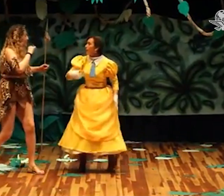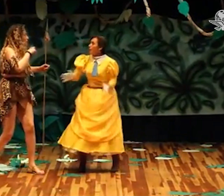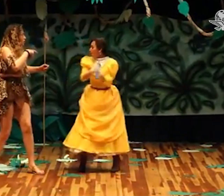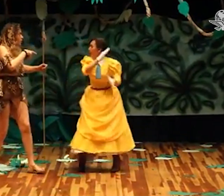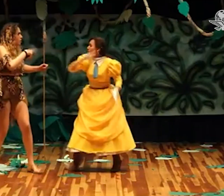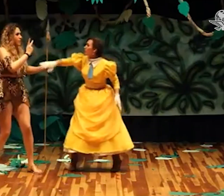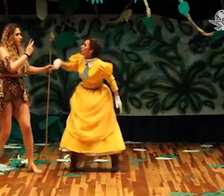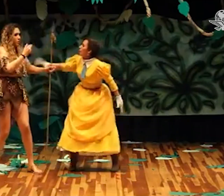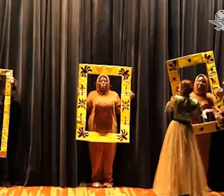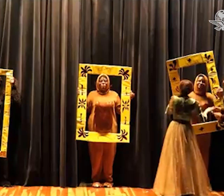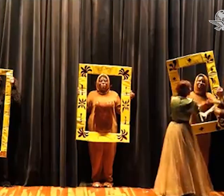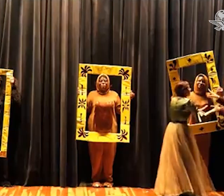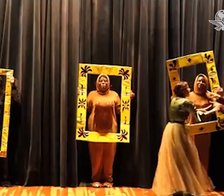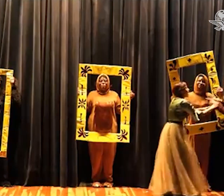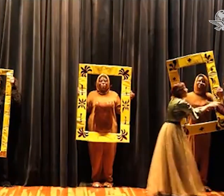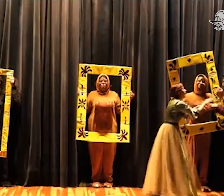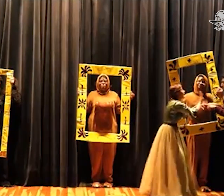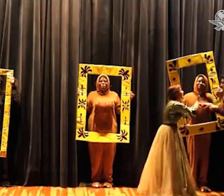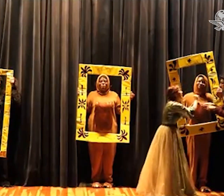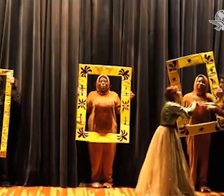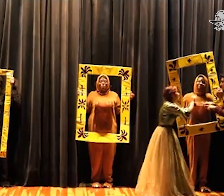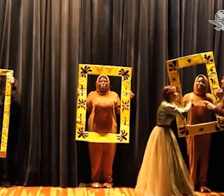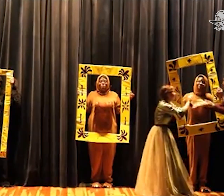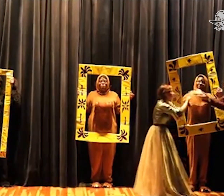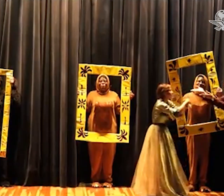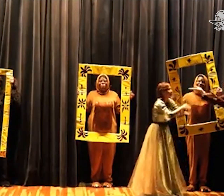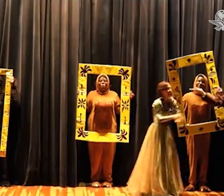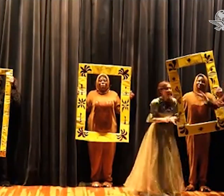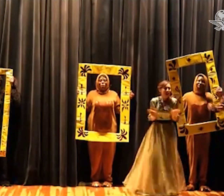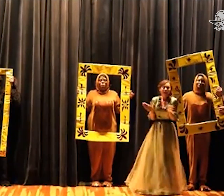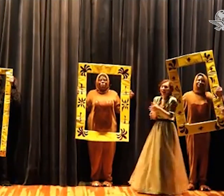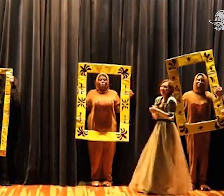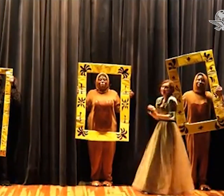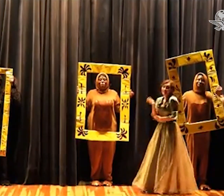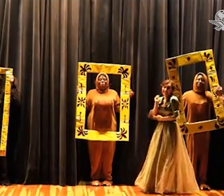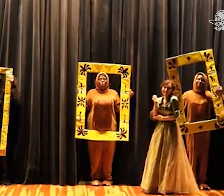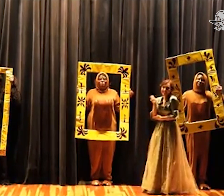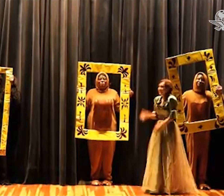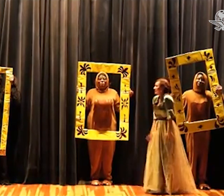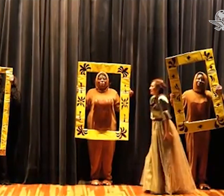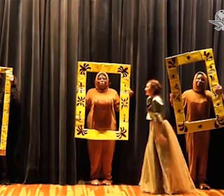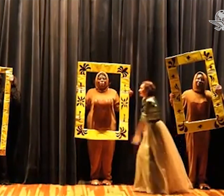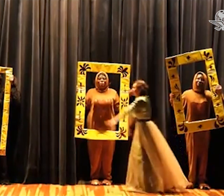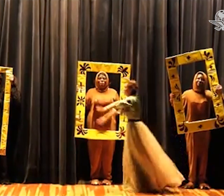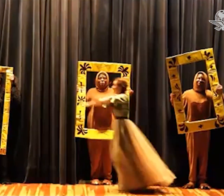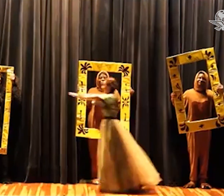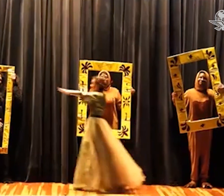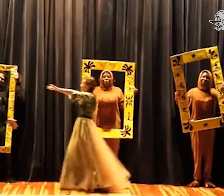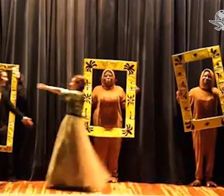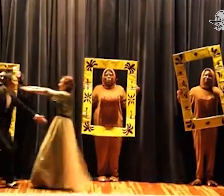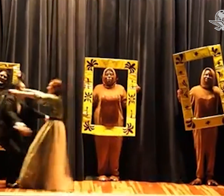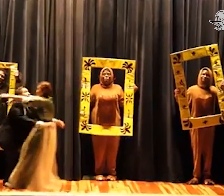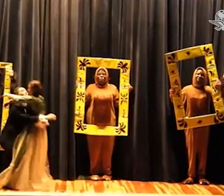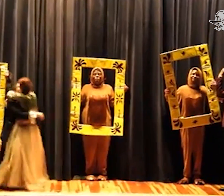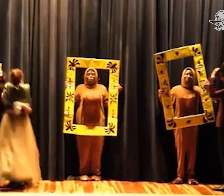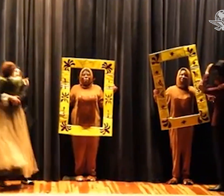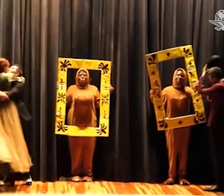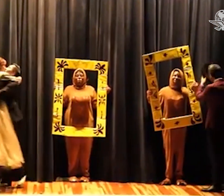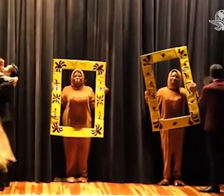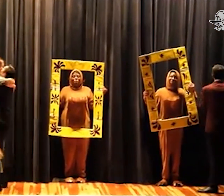y Billy Todas las personas que están en mi escuela, alumnos, alumnas que están aprendiendo lengua de señas siempre participan en diferentes prácticas para que ellos